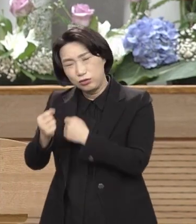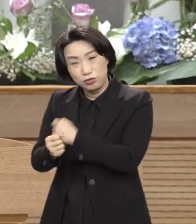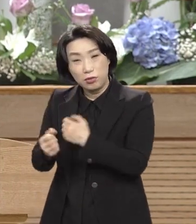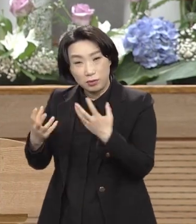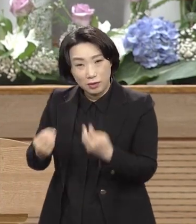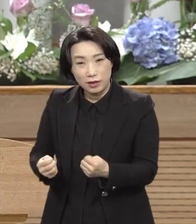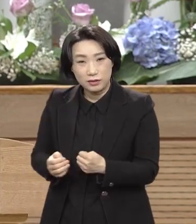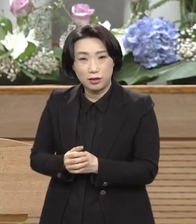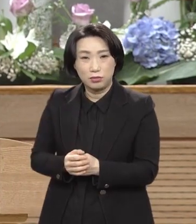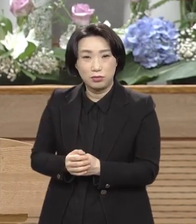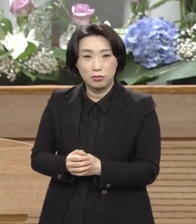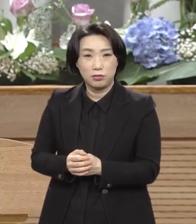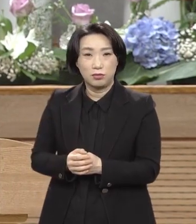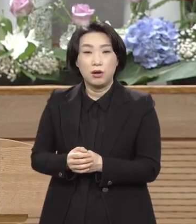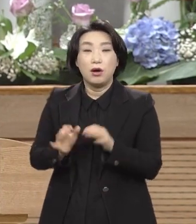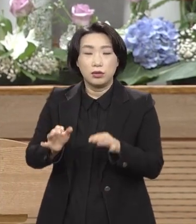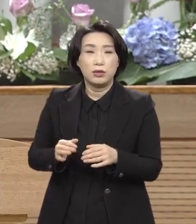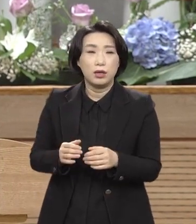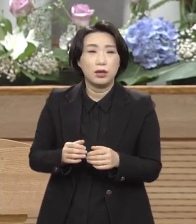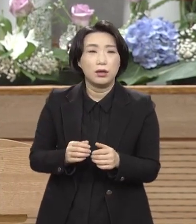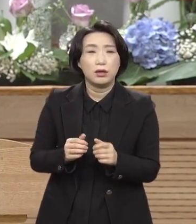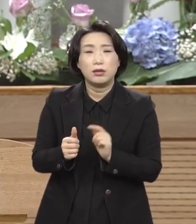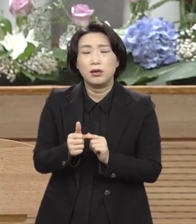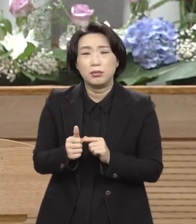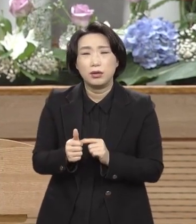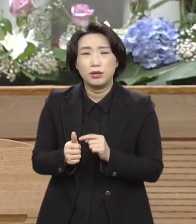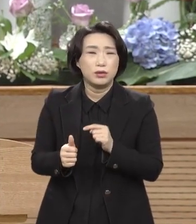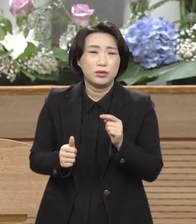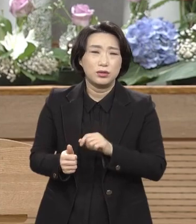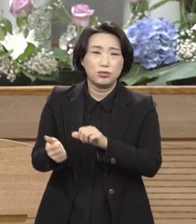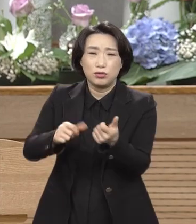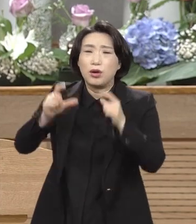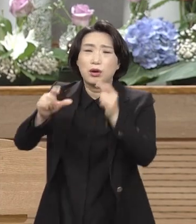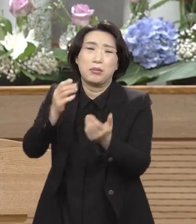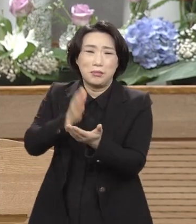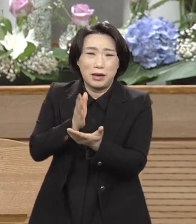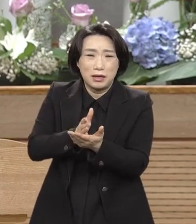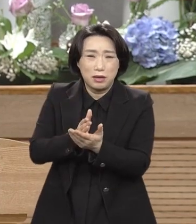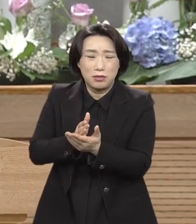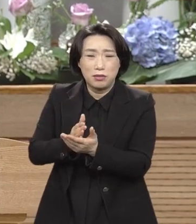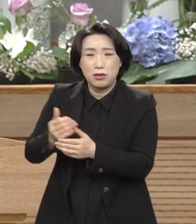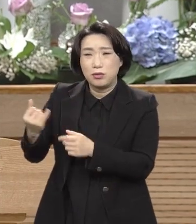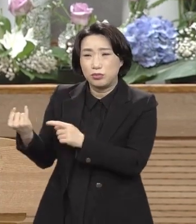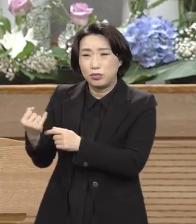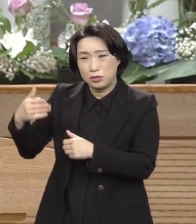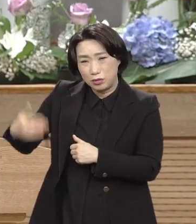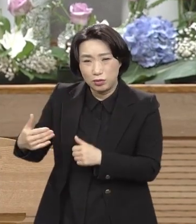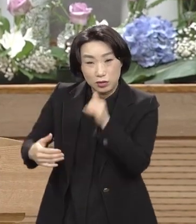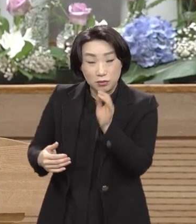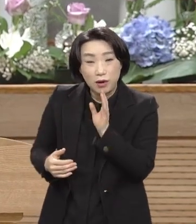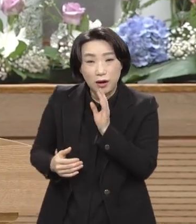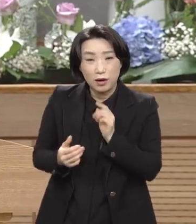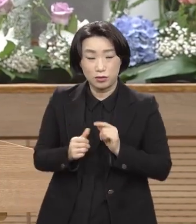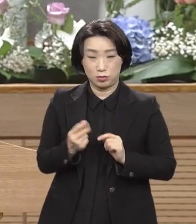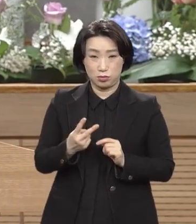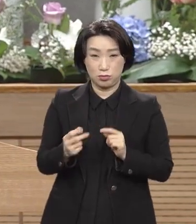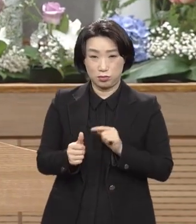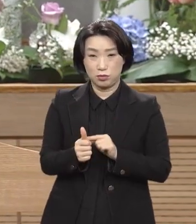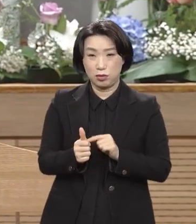그런데 당신이 죽이면 안 된다고. 이렇게 애절하게 말했고. 빌라도 자신도 아니 뭐 때문에